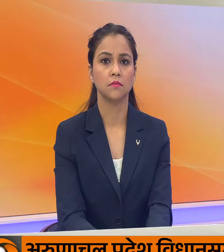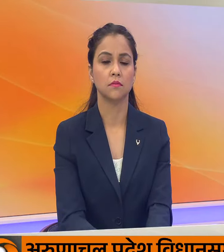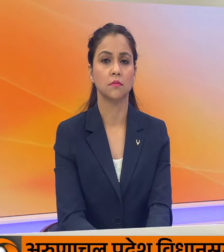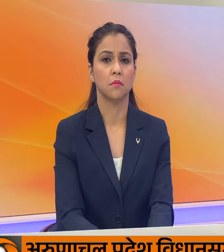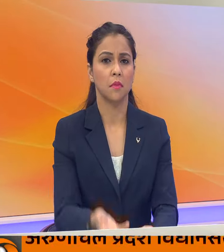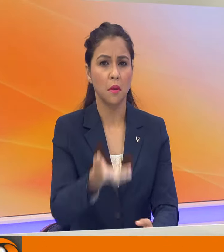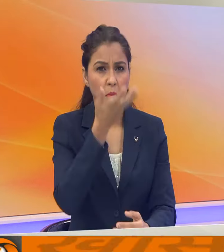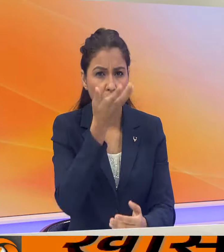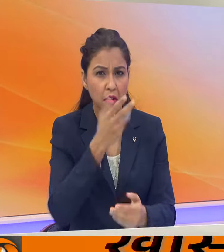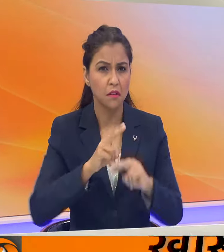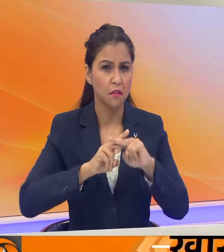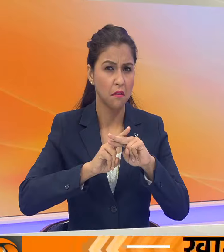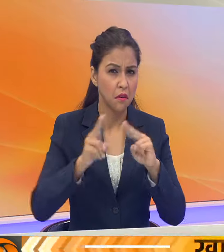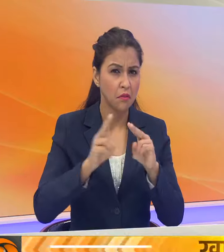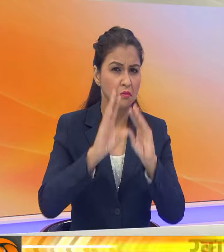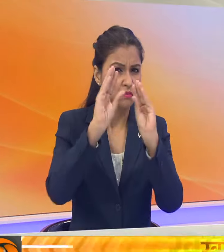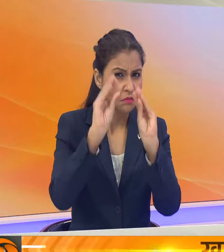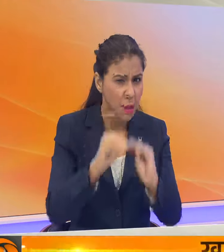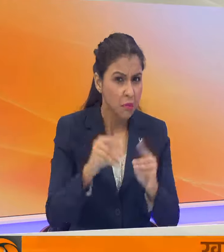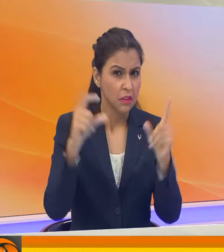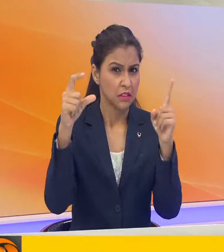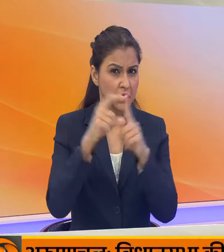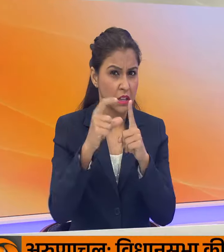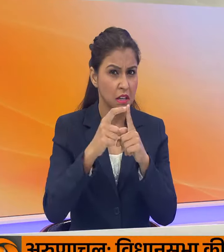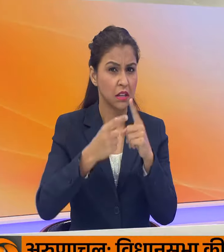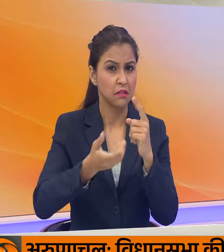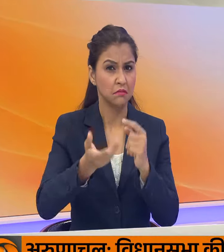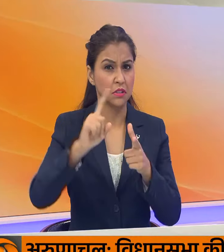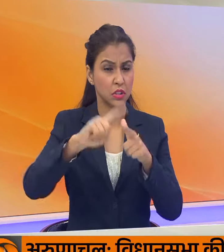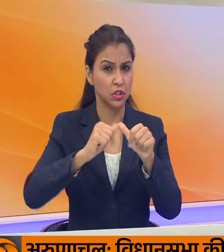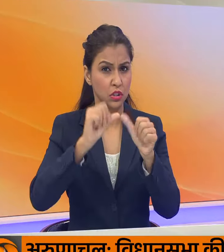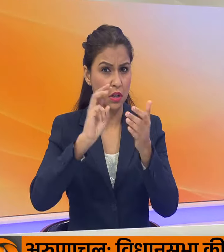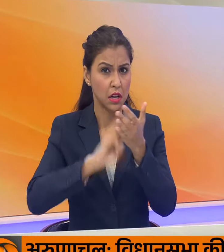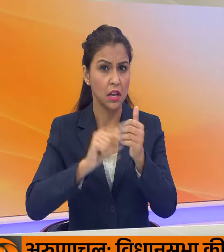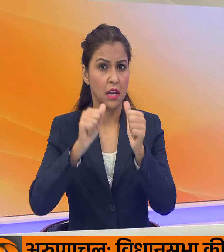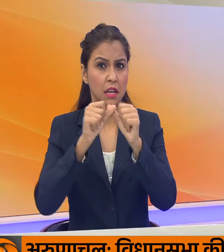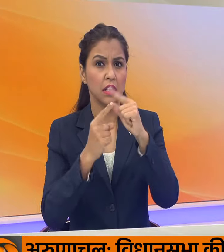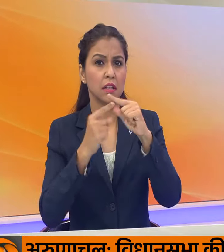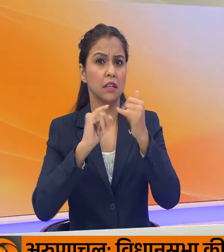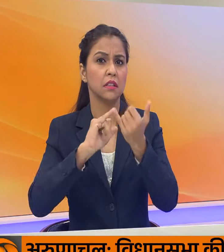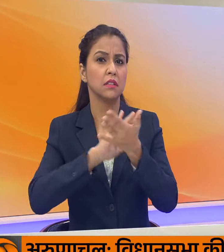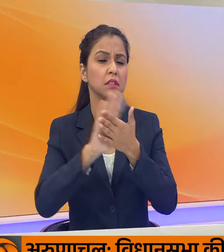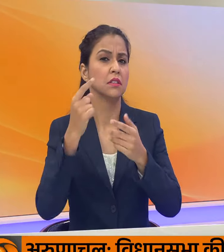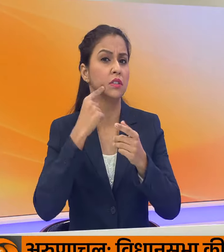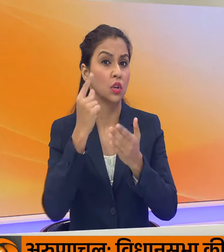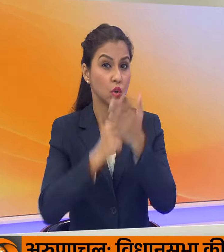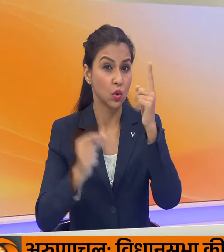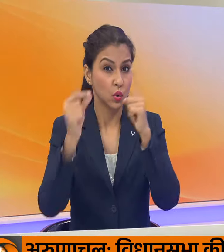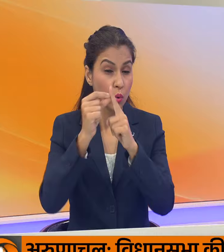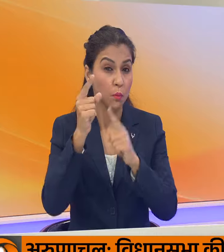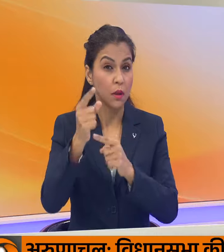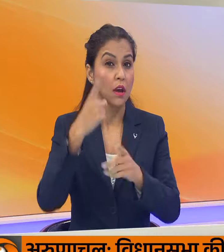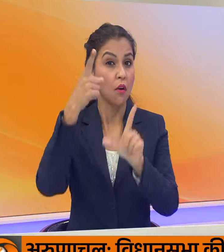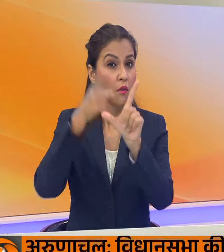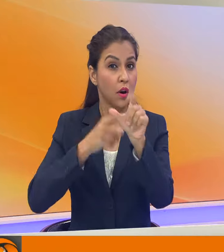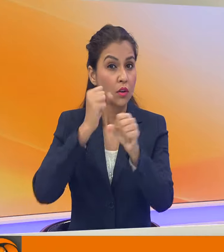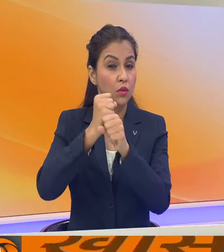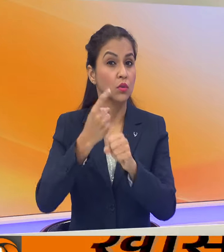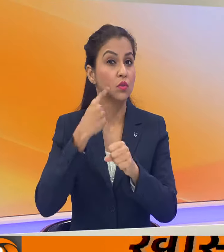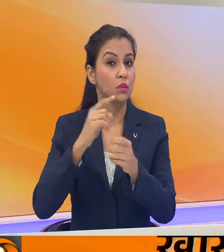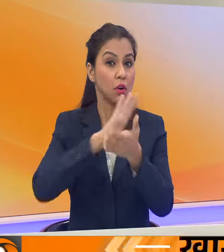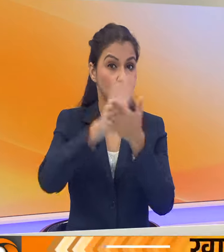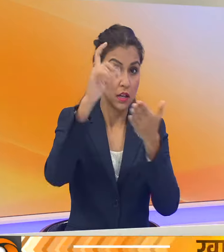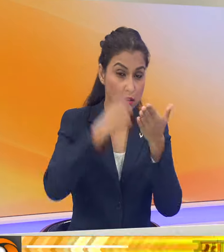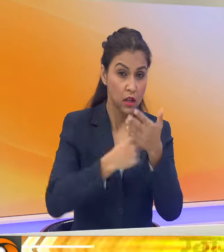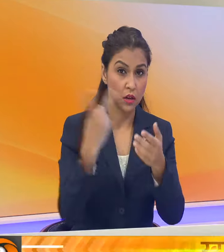पानी की आपूर्थी में कमी के बीच दिल्ली की जल मंत्री आतिशी ने उत्तर प्रदेश के मुख्य मंत्री योगी आधितेनात और हर्याना के